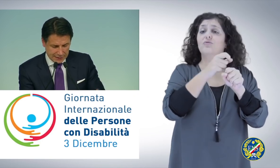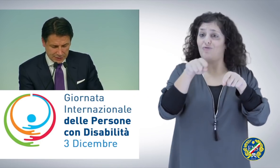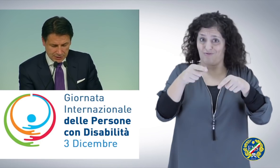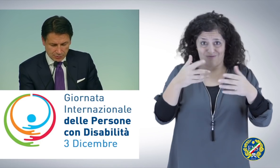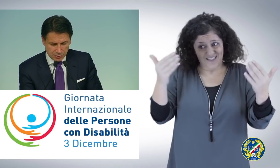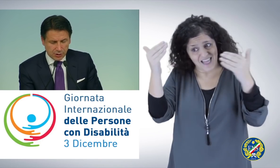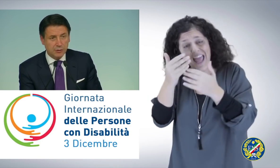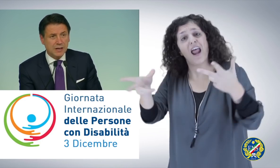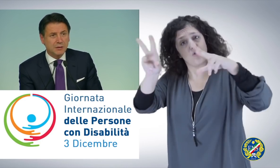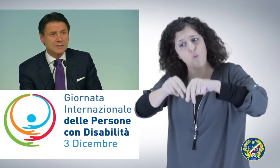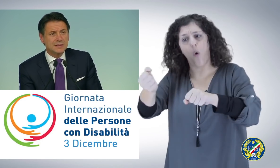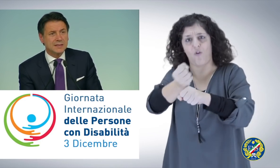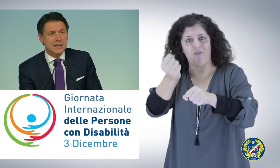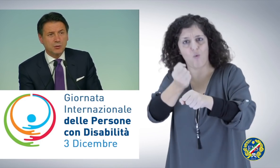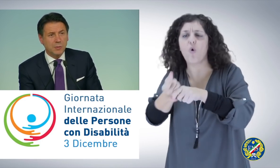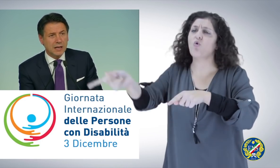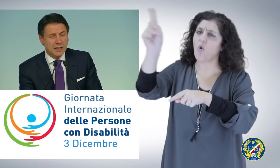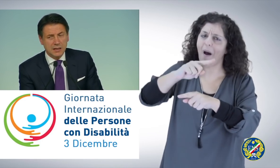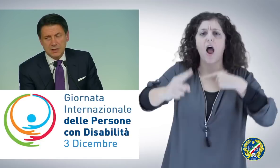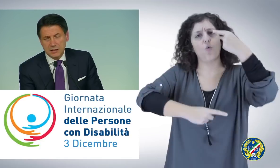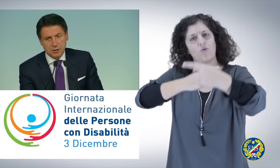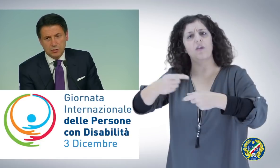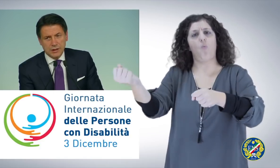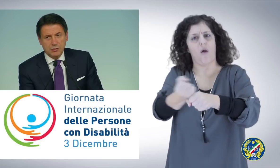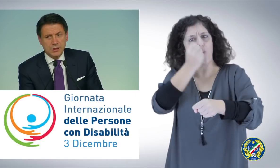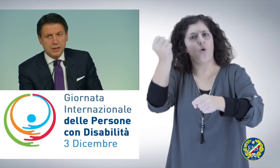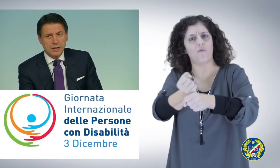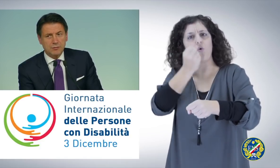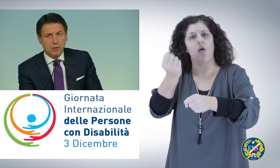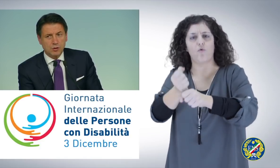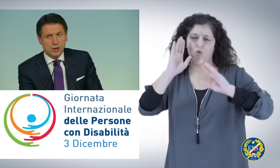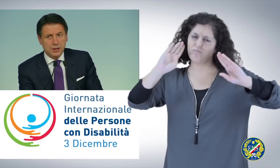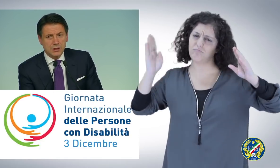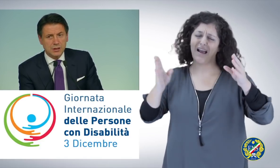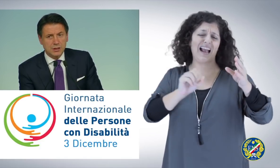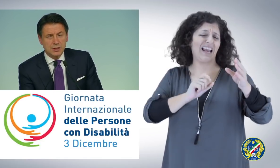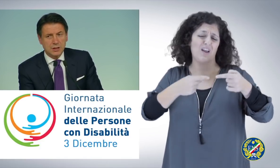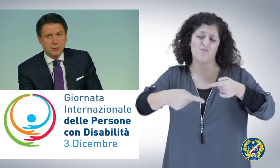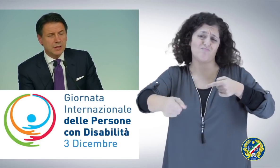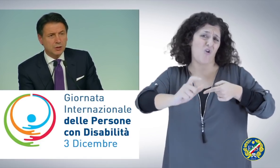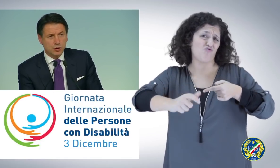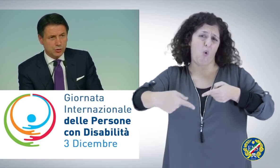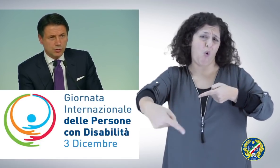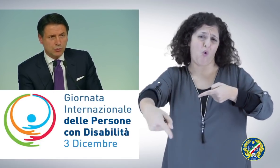ci continuo a lavorare questa sera domani io credo che nel volgere di qualche giorno